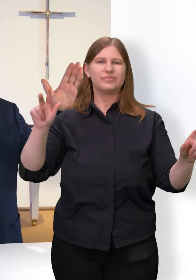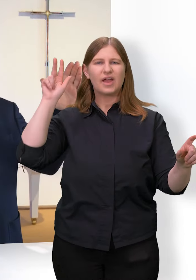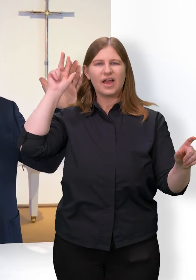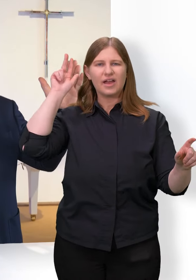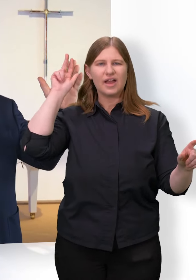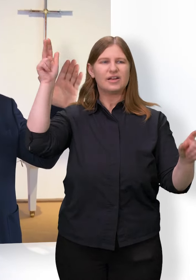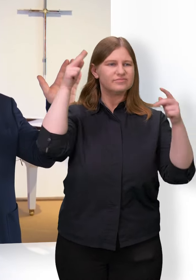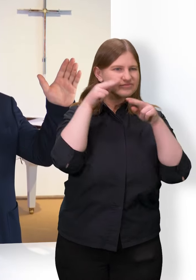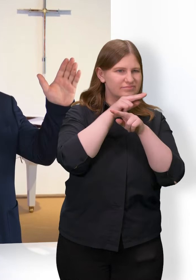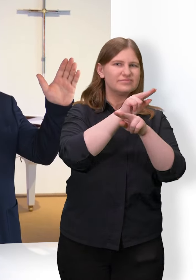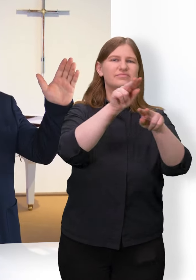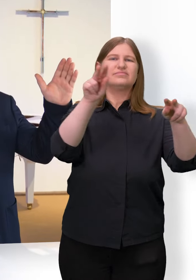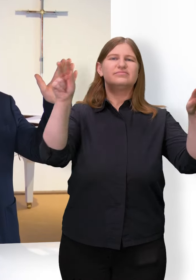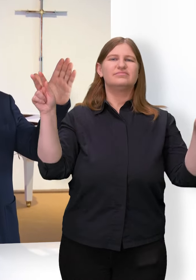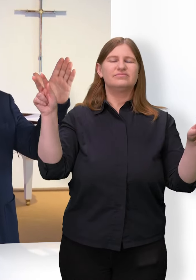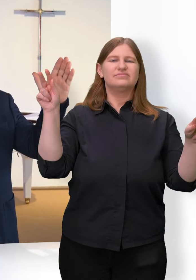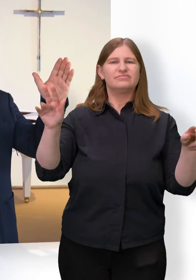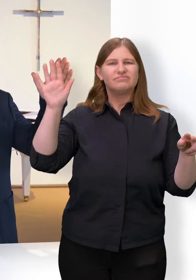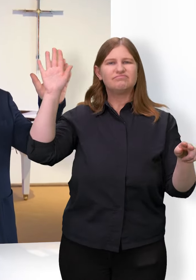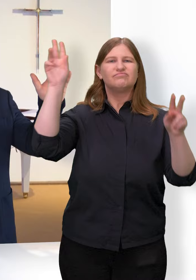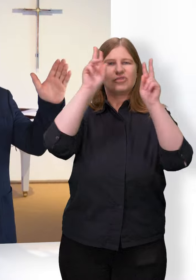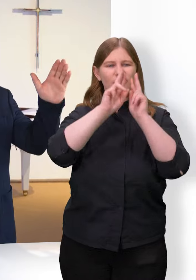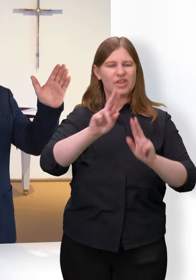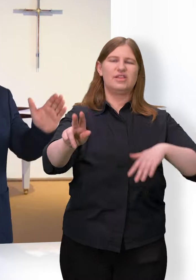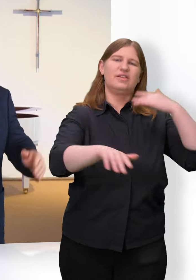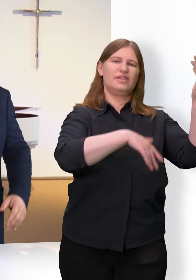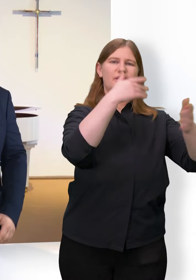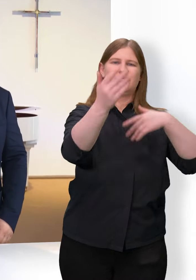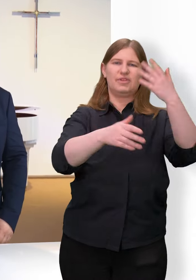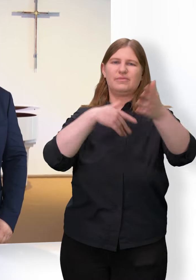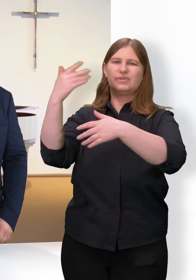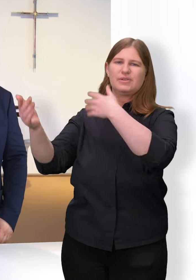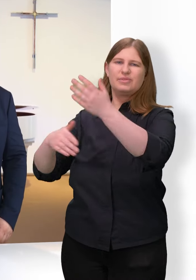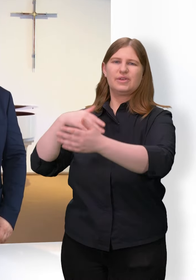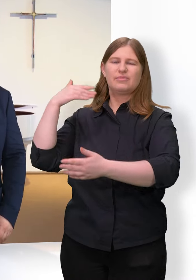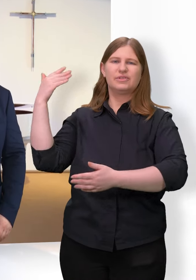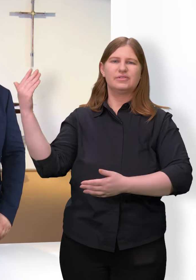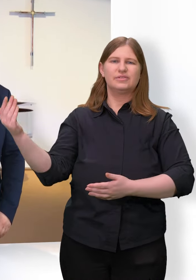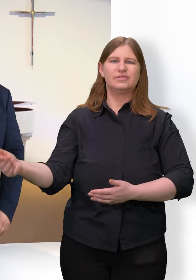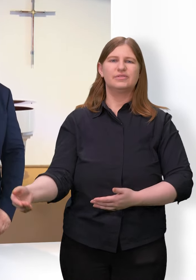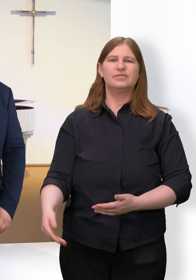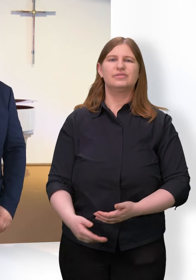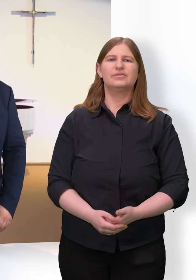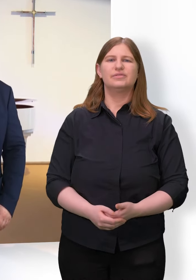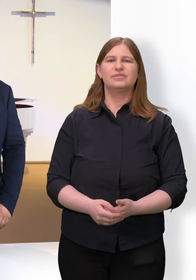Der Herr hebe sein Angesicht über dich und gebe dir Frieden. Amen.